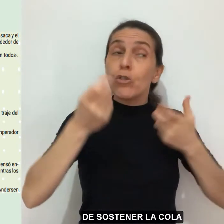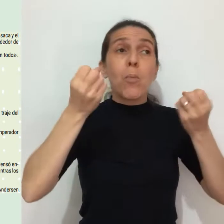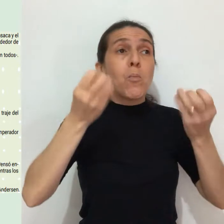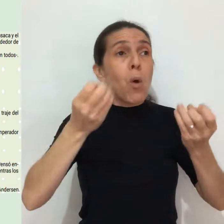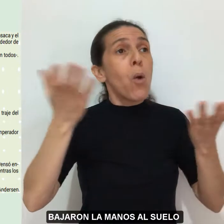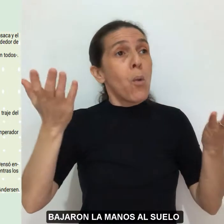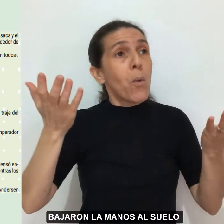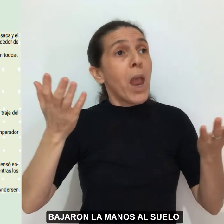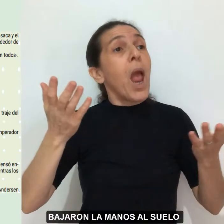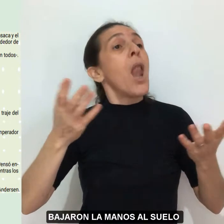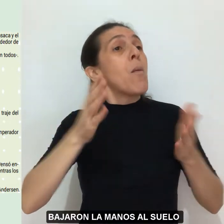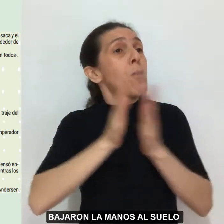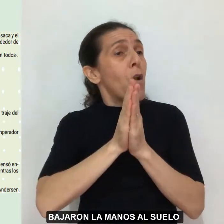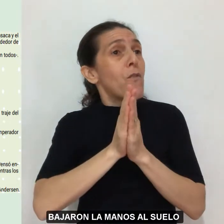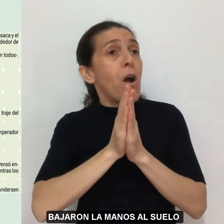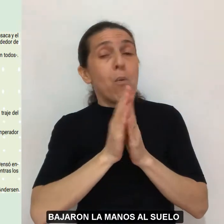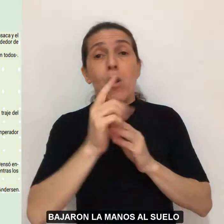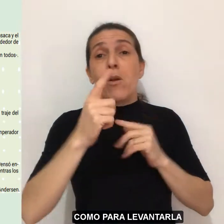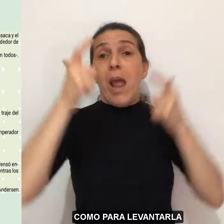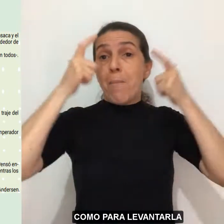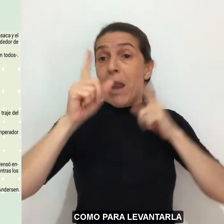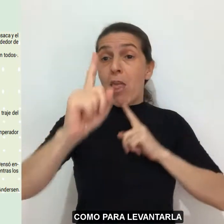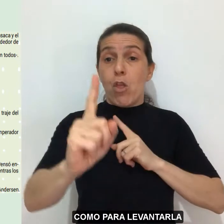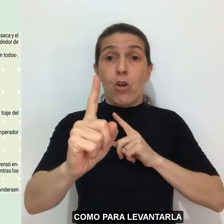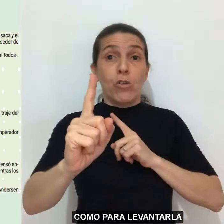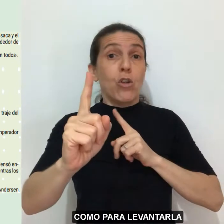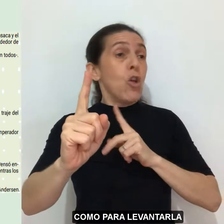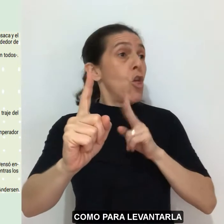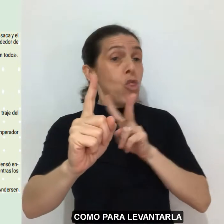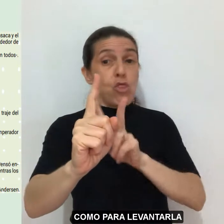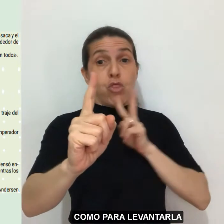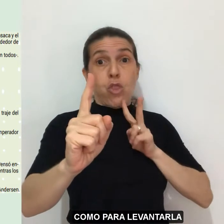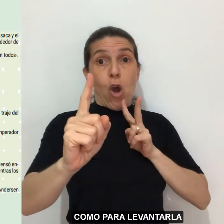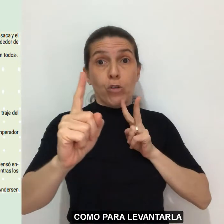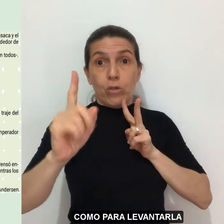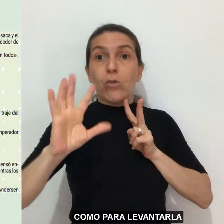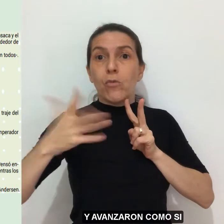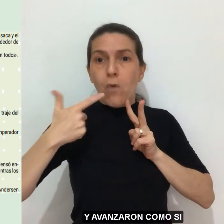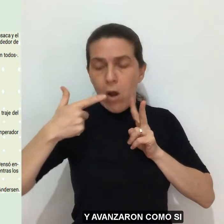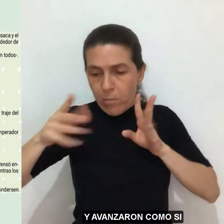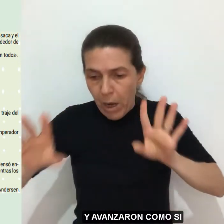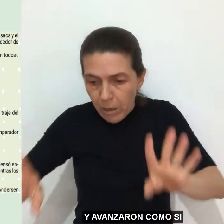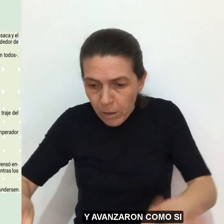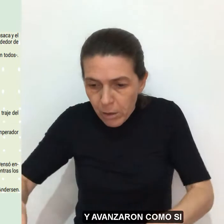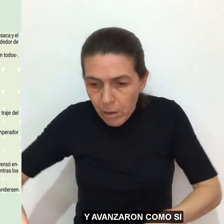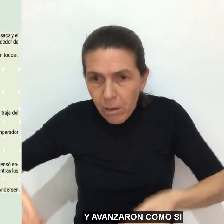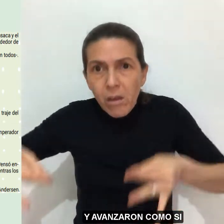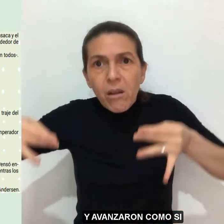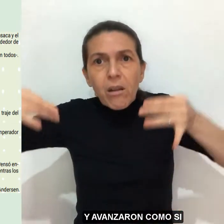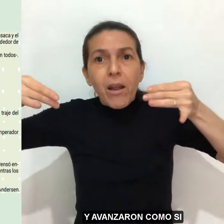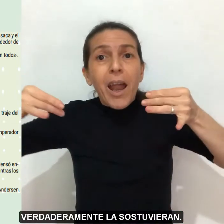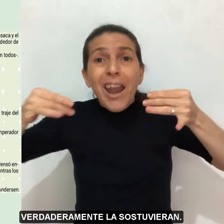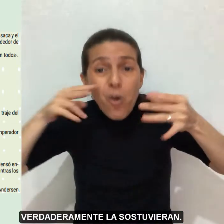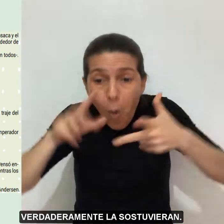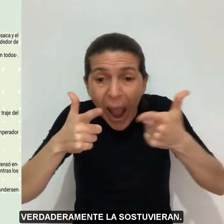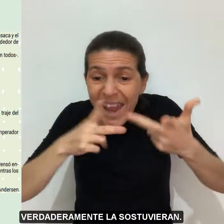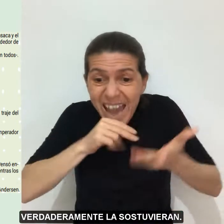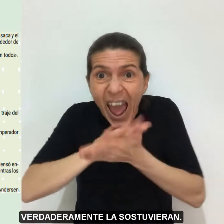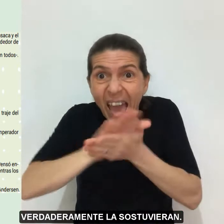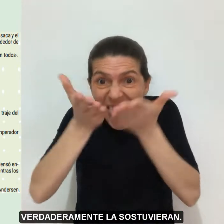bajaron las manos al suelo como para levantarla y avanzaron como si verdaderamente